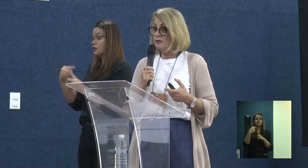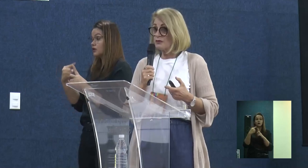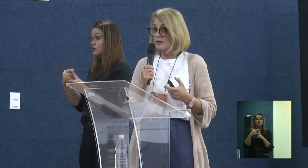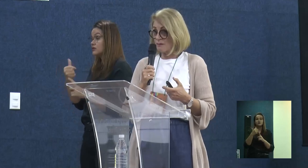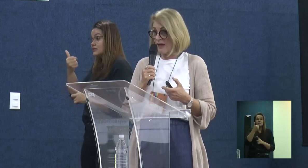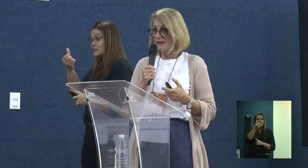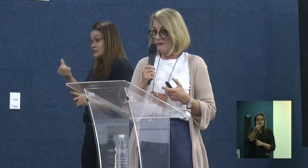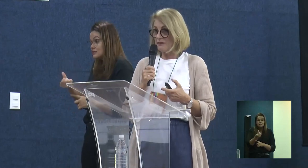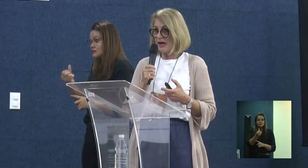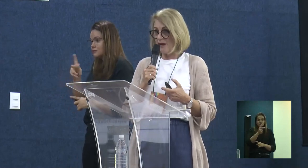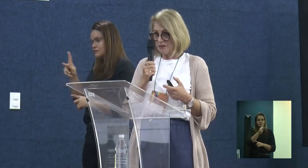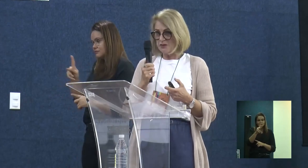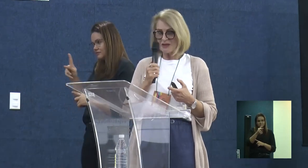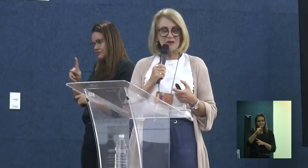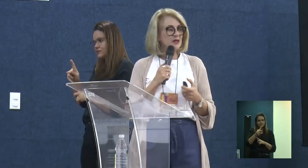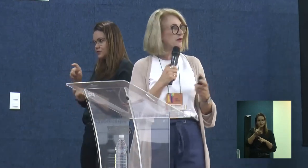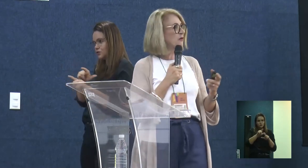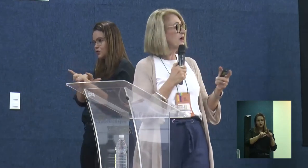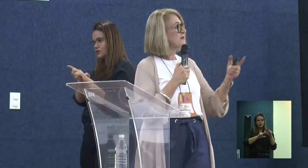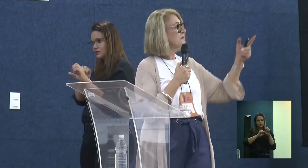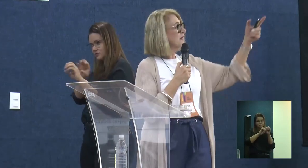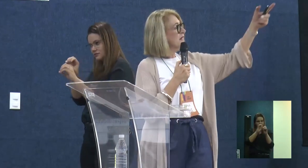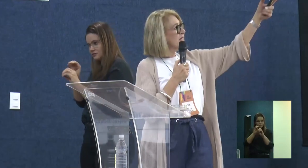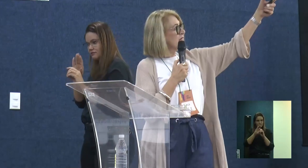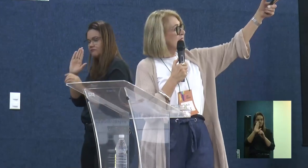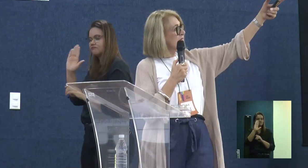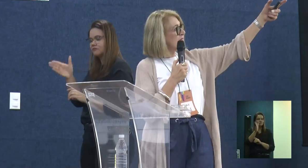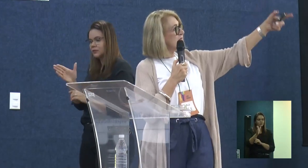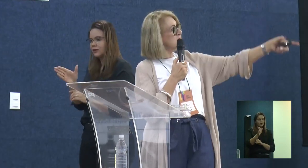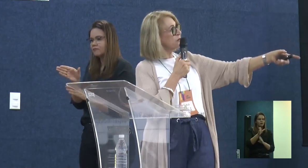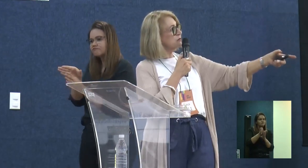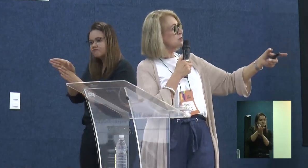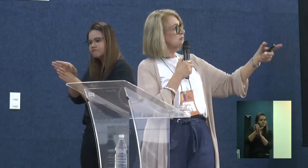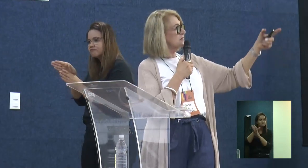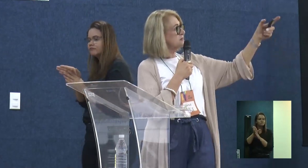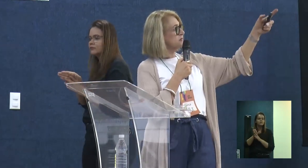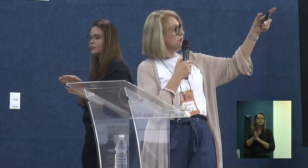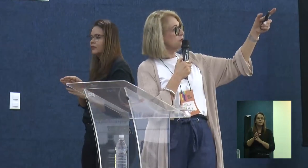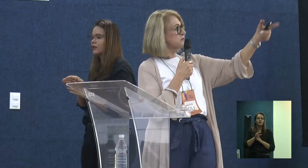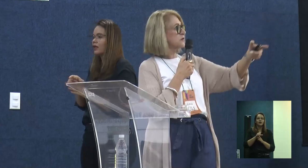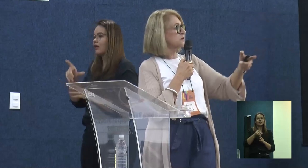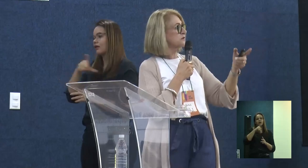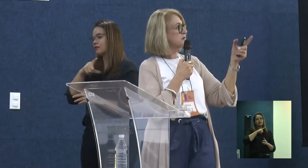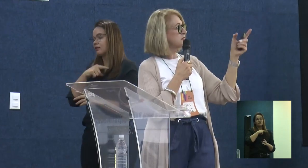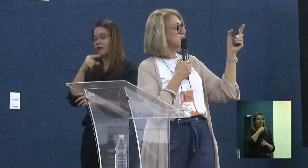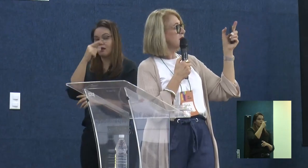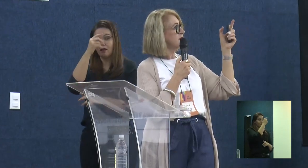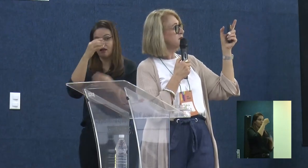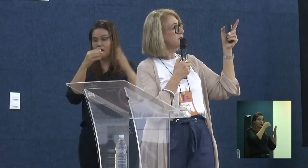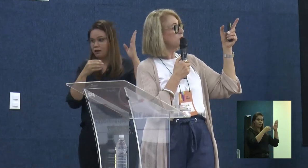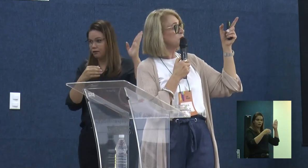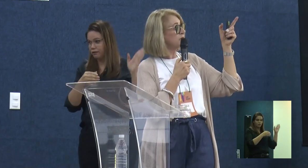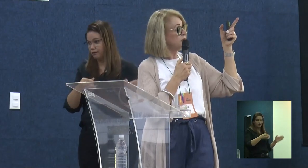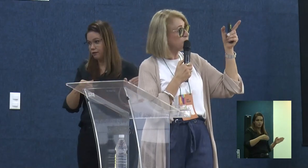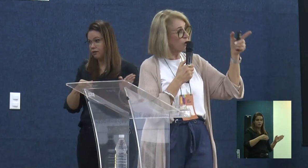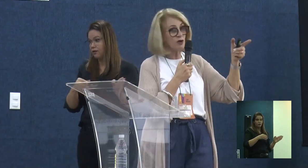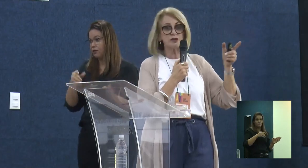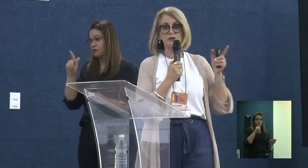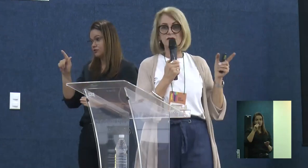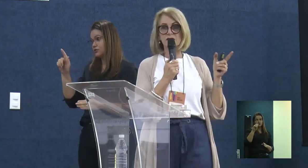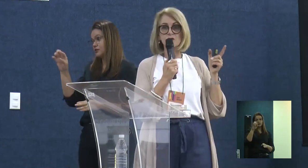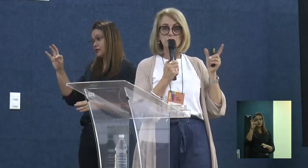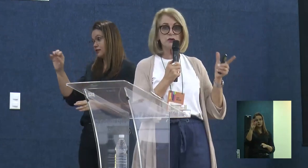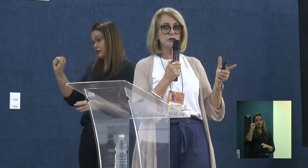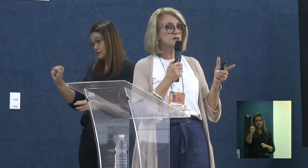muito entusiasmada, terminando agora, e aqui estão os GTs, que é conceituando a residência, o